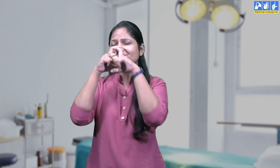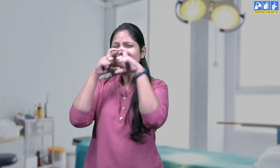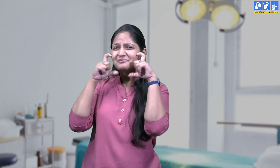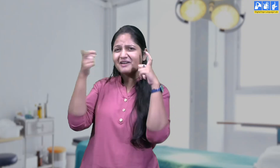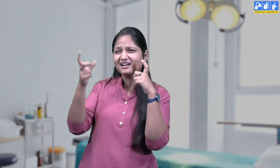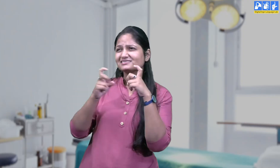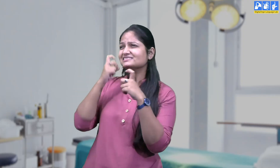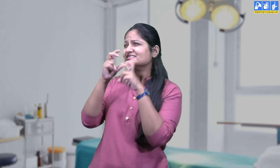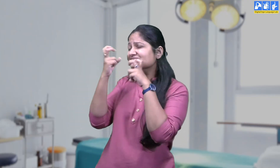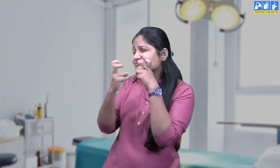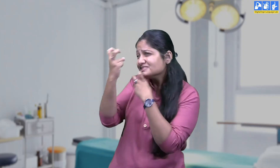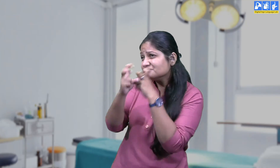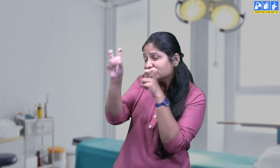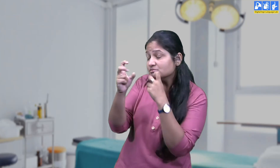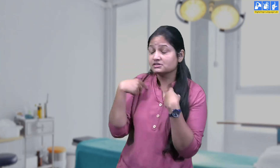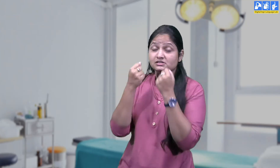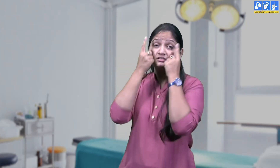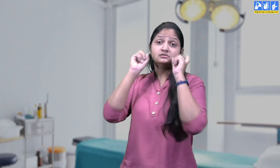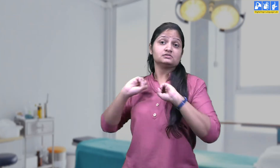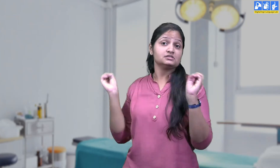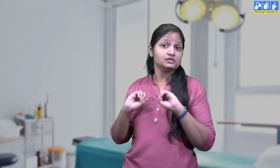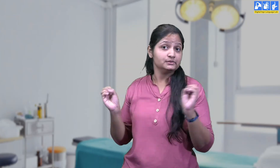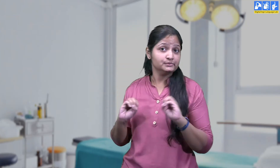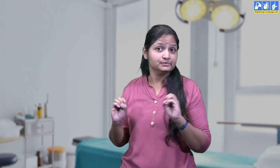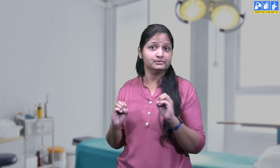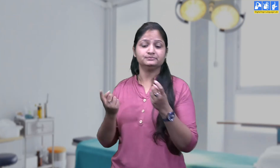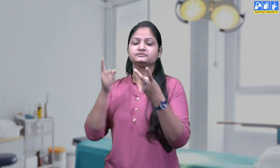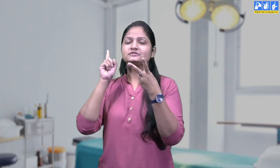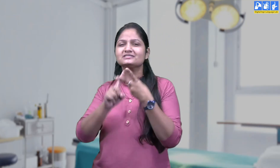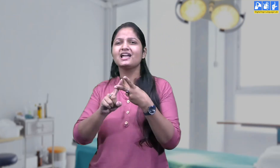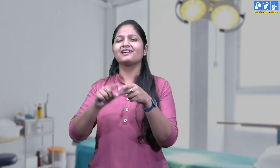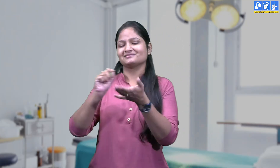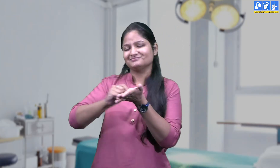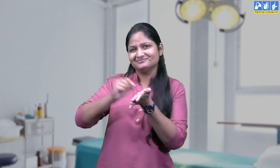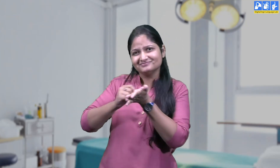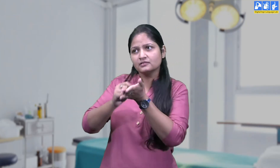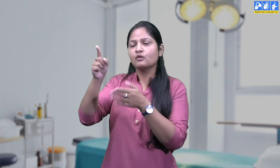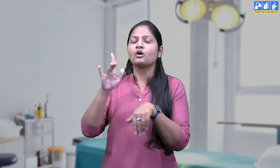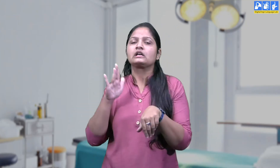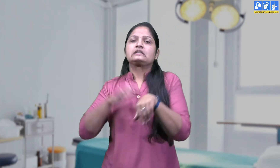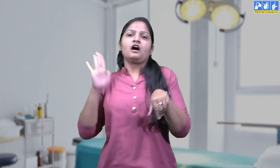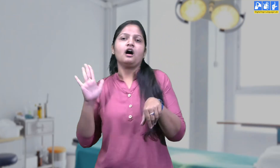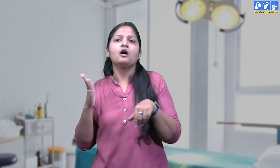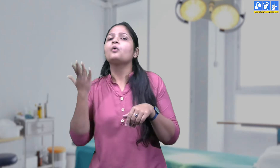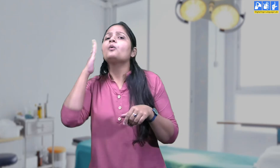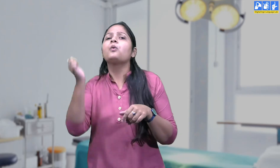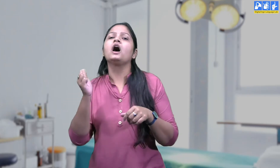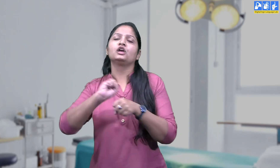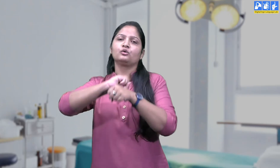कर वो अपनी बात को समझा नहीं पाते हैं यदि वो लिख कर बात बताना चाते